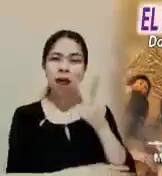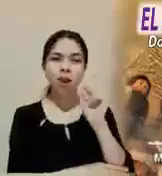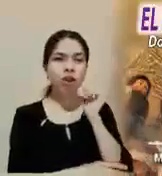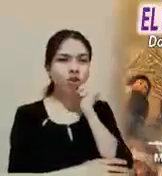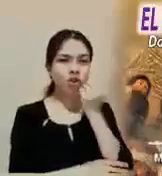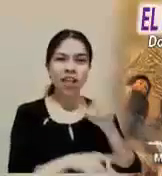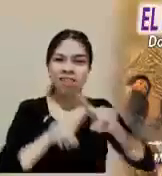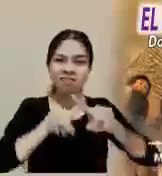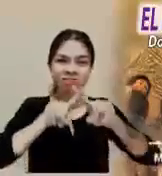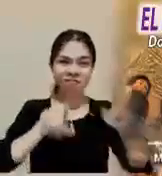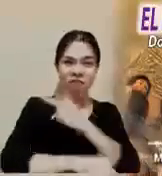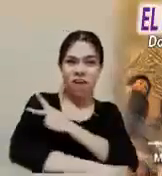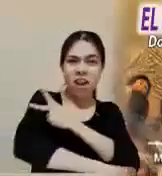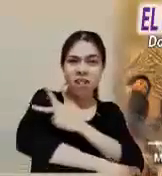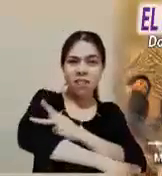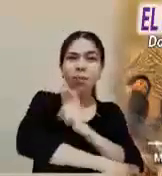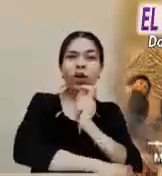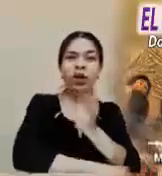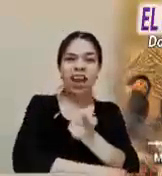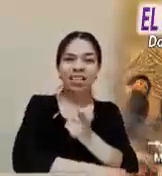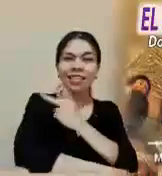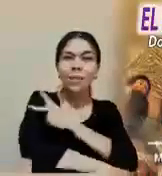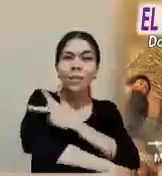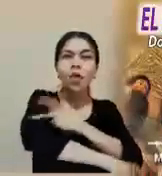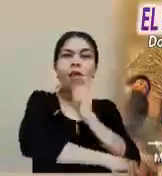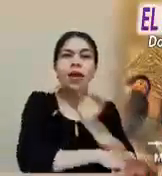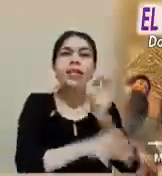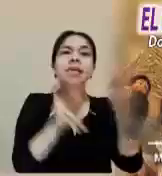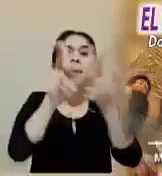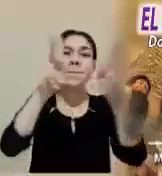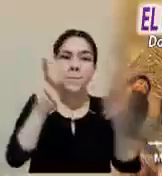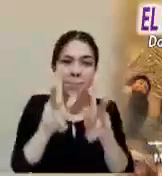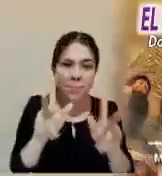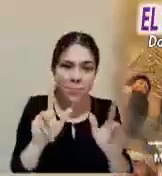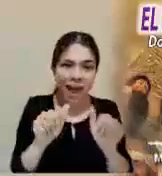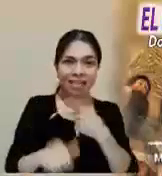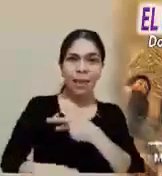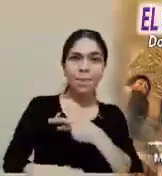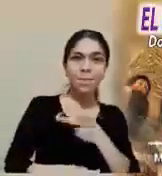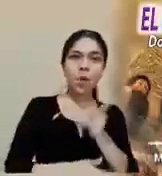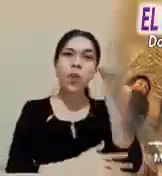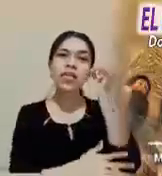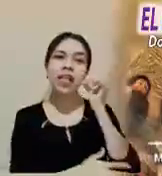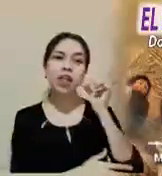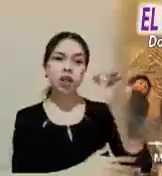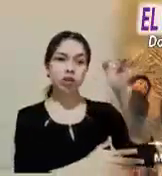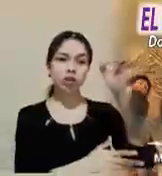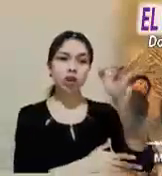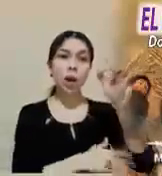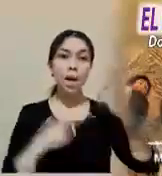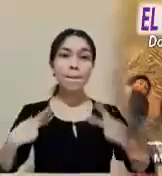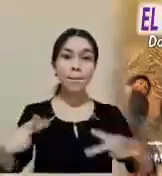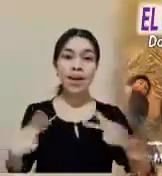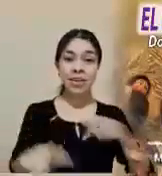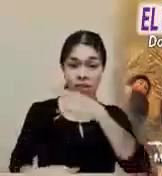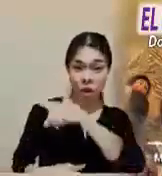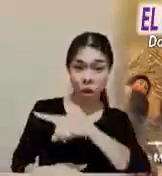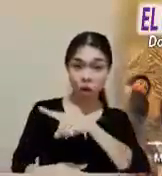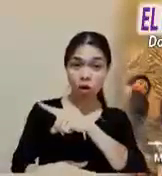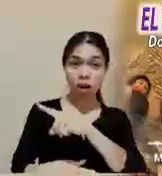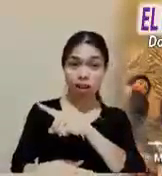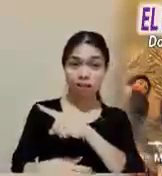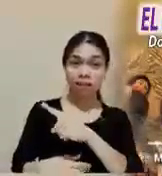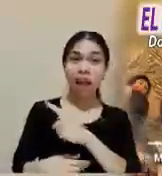diferente. Recibe en la pobreza de Dios, en la paz de Dios y en la pobreza y pequeñez de sus seguidores.